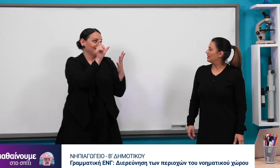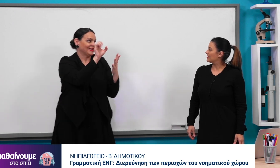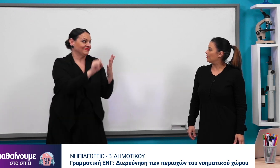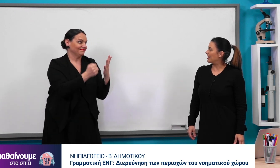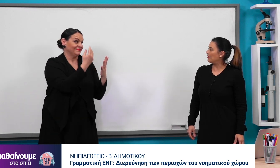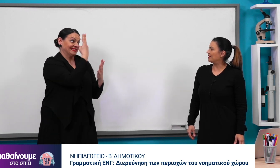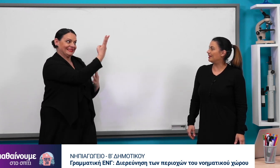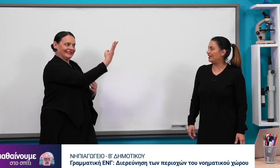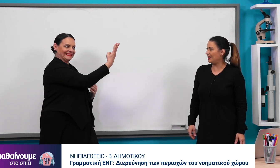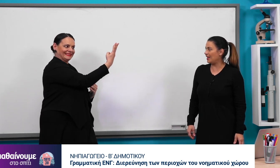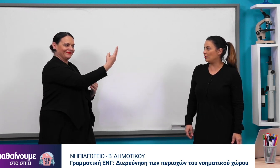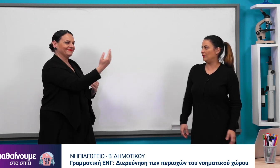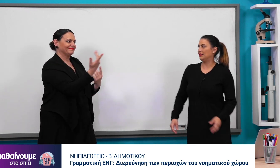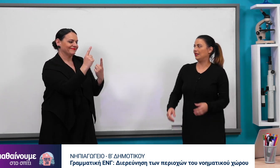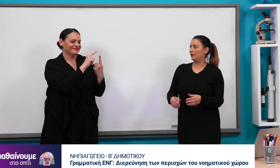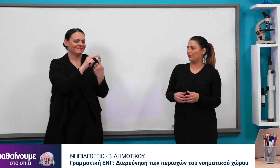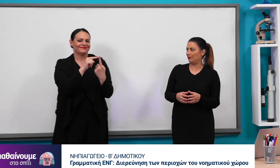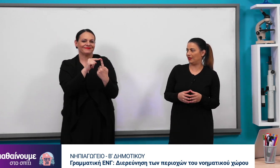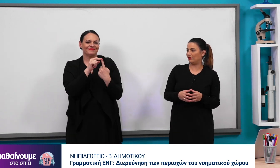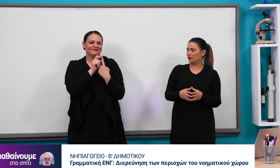Στην παλάμι τρία νοήματα λοιπόν πρέπει να βρω.